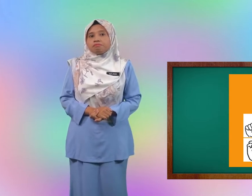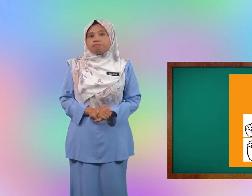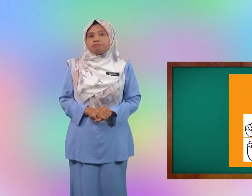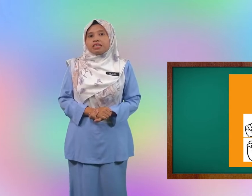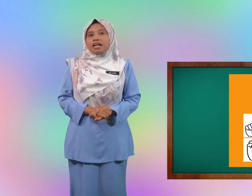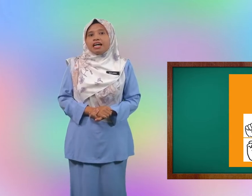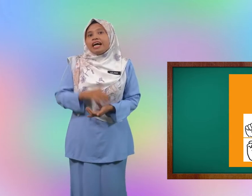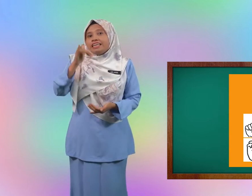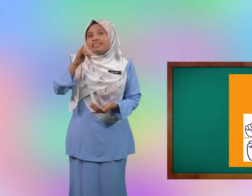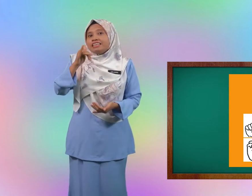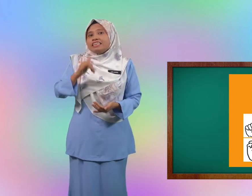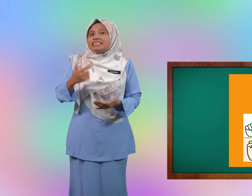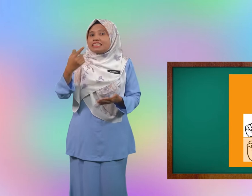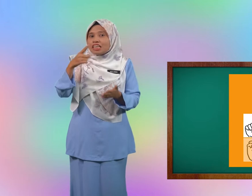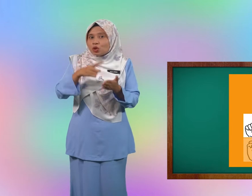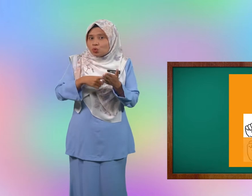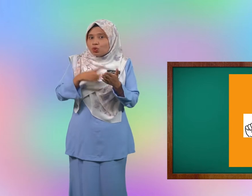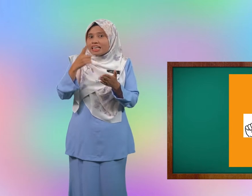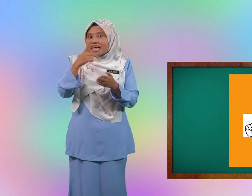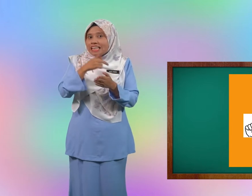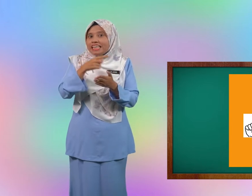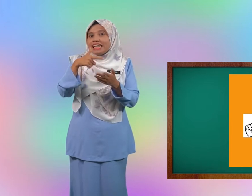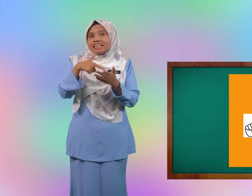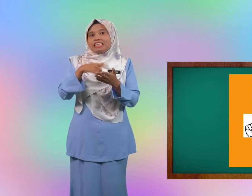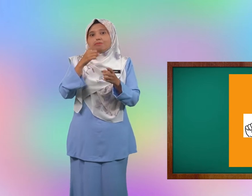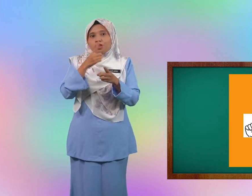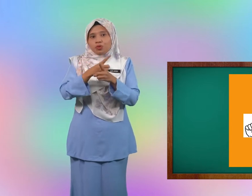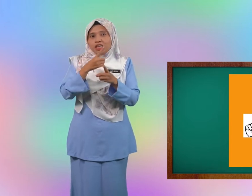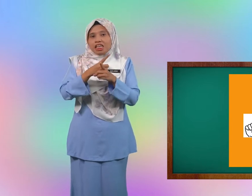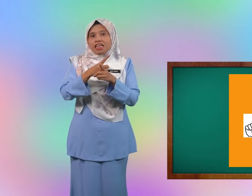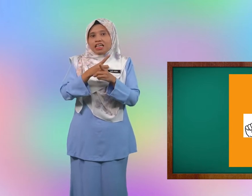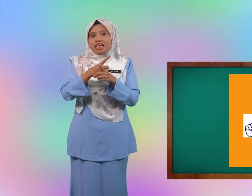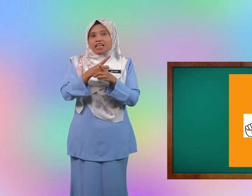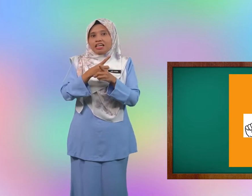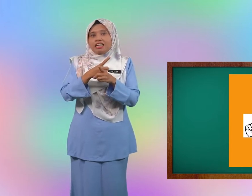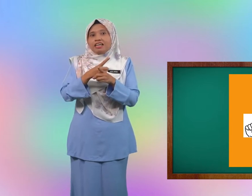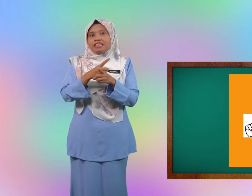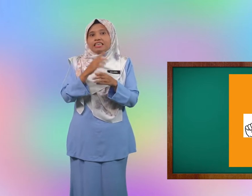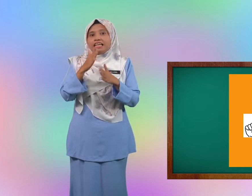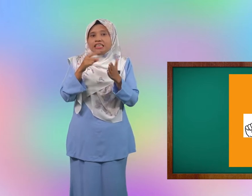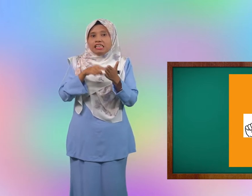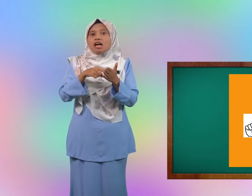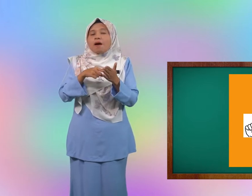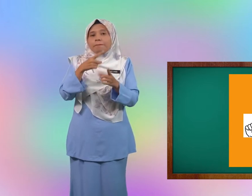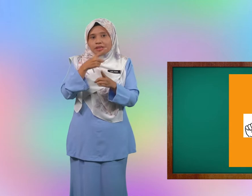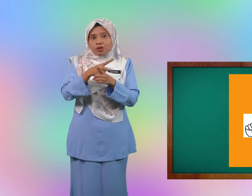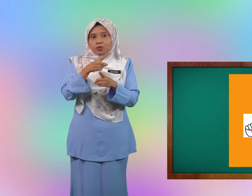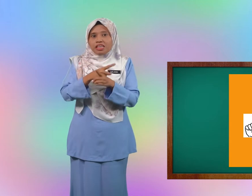ya satu kali lagi betul syarat ini betul